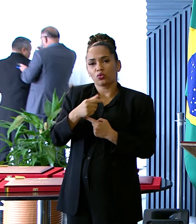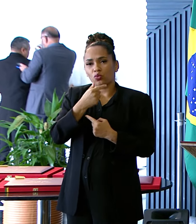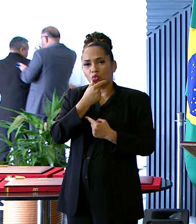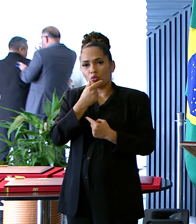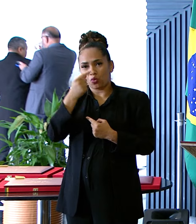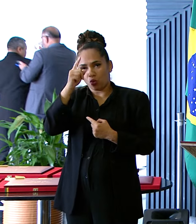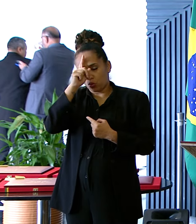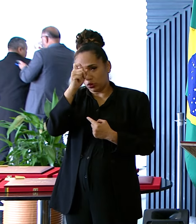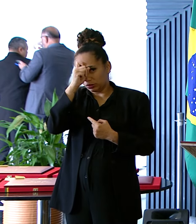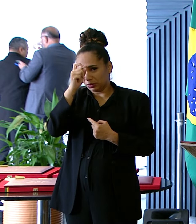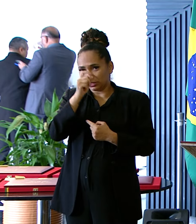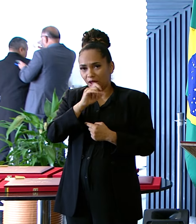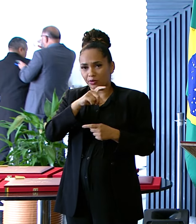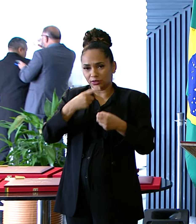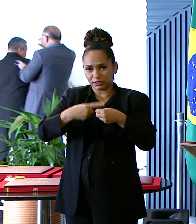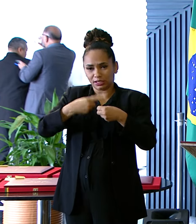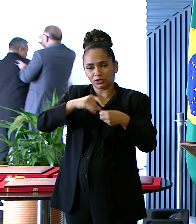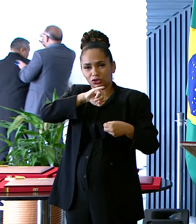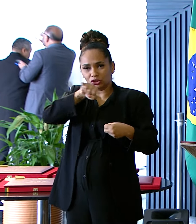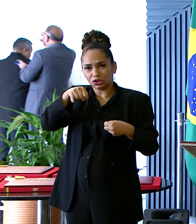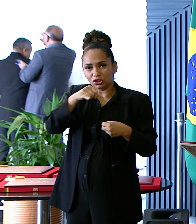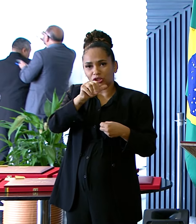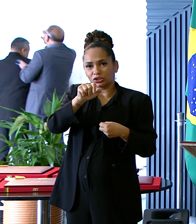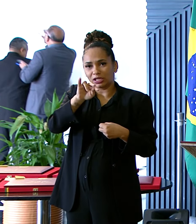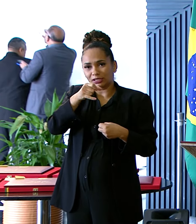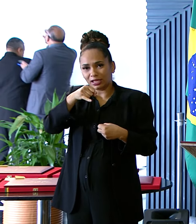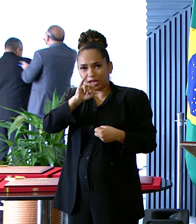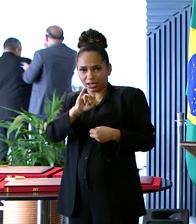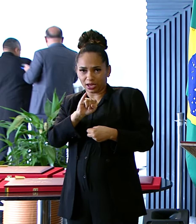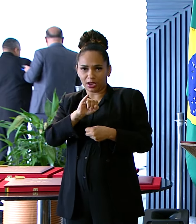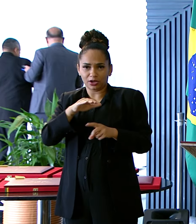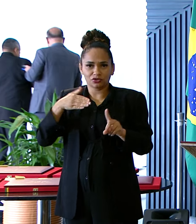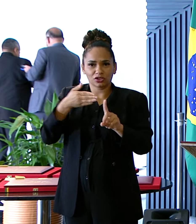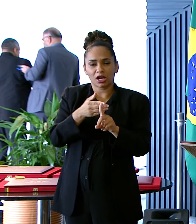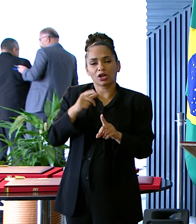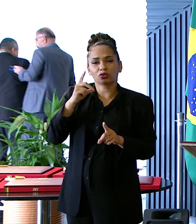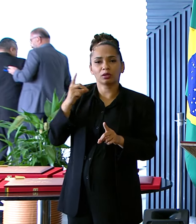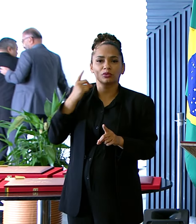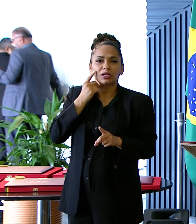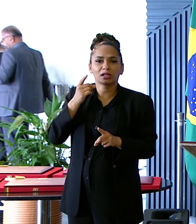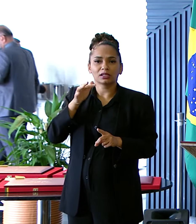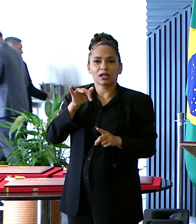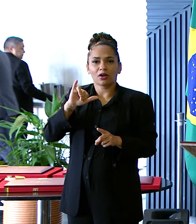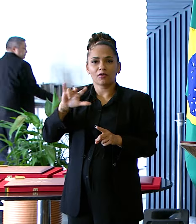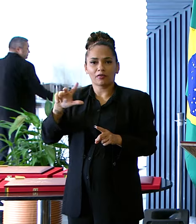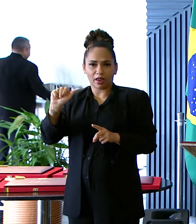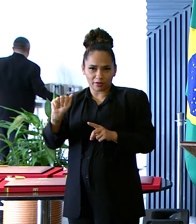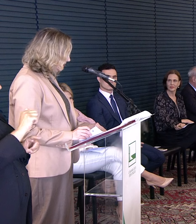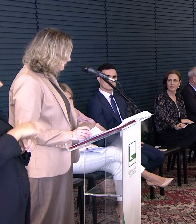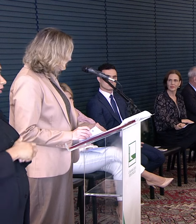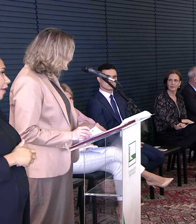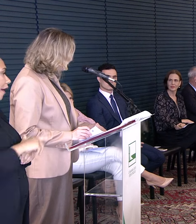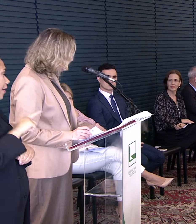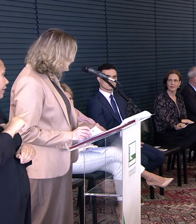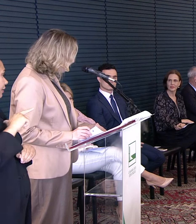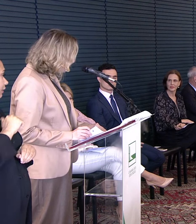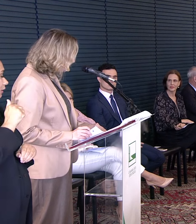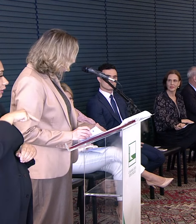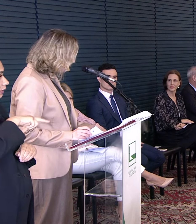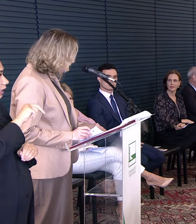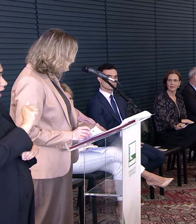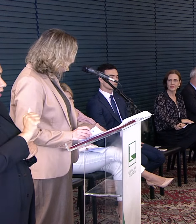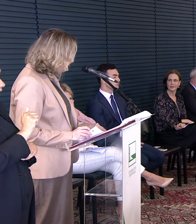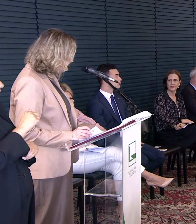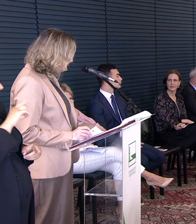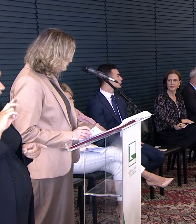Serafim De Carvalho Indicado pela Deputada Flávia Moraes A senhora Ana Cristina Moraes Que representa O Hospital